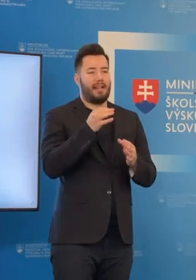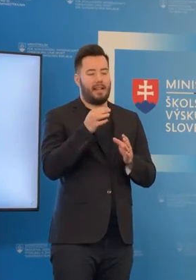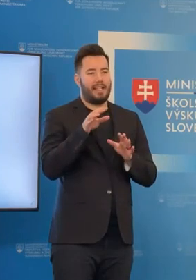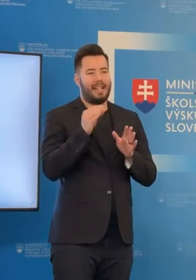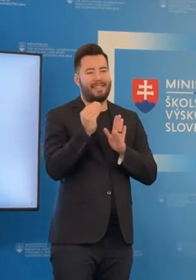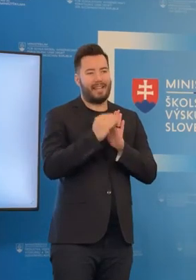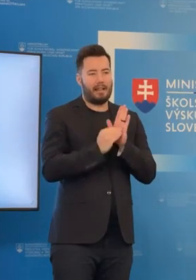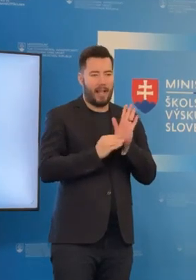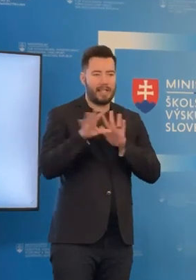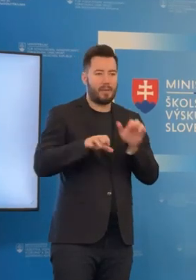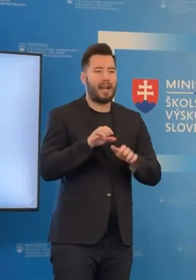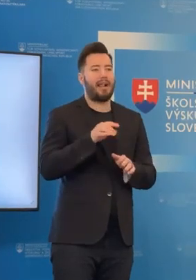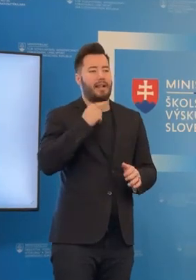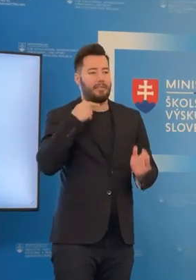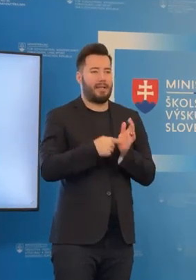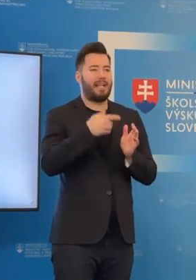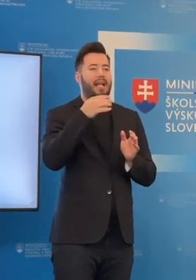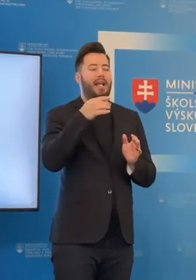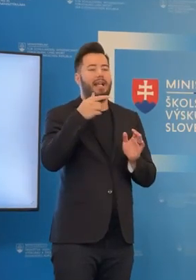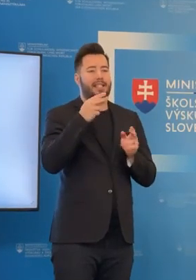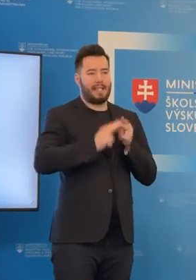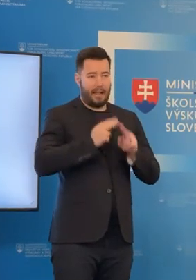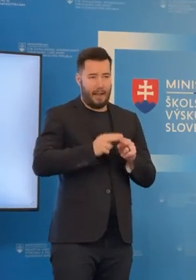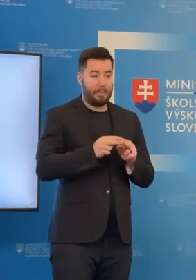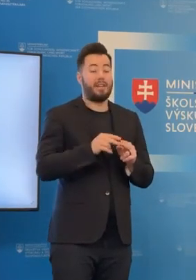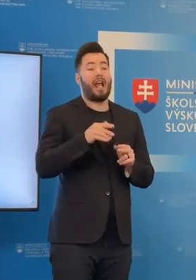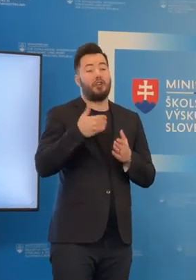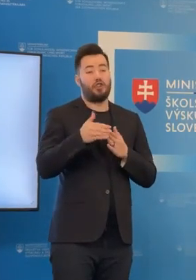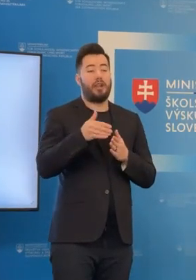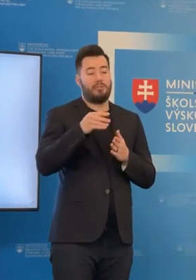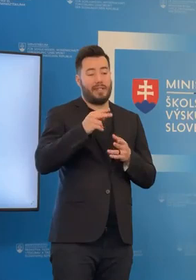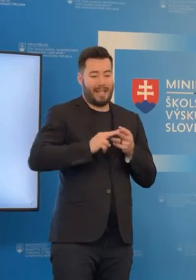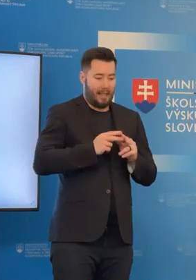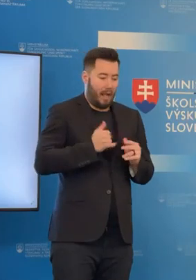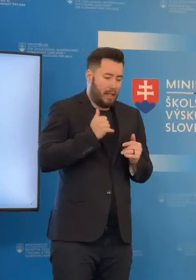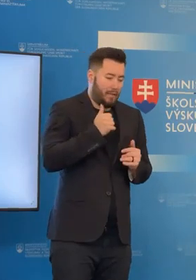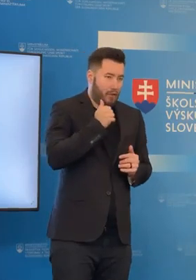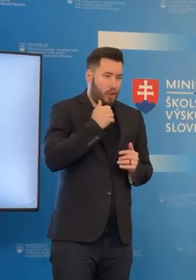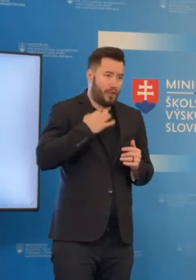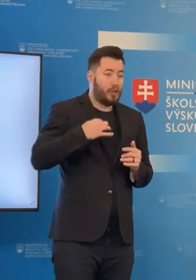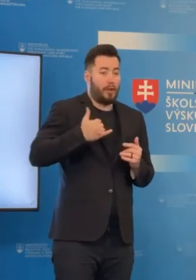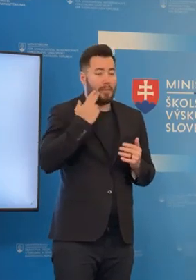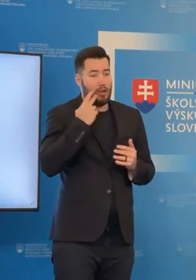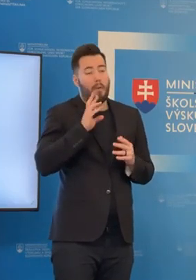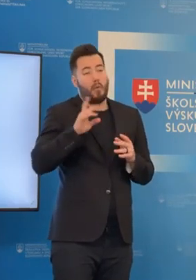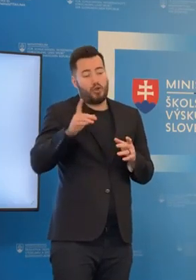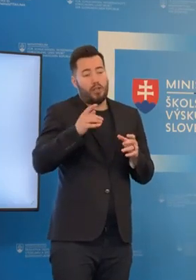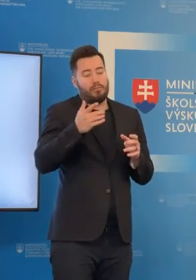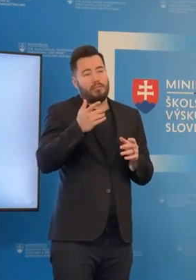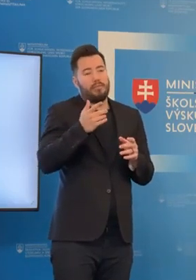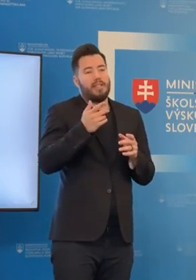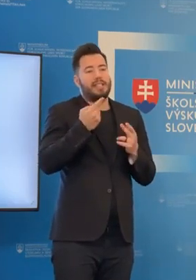a jednotlivé dáta sa nám ešte načítavajú do systému od stredy. Takže už teraz môžeme avizovať, že to číslo